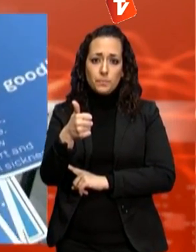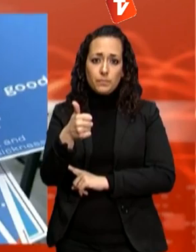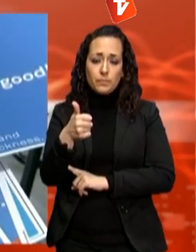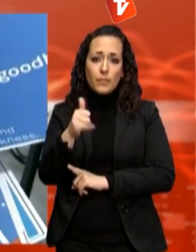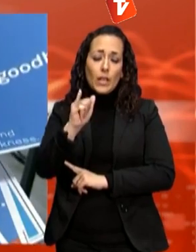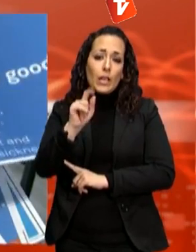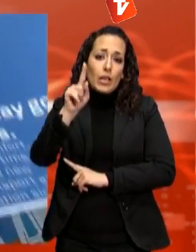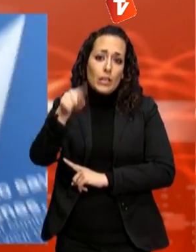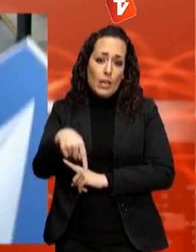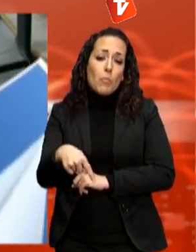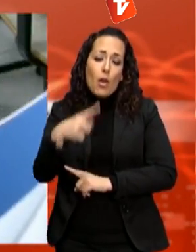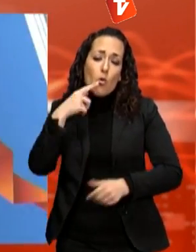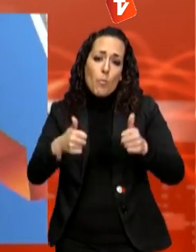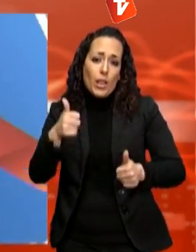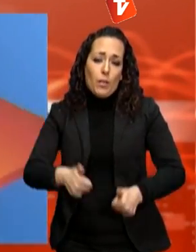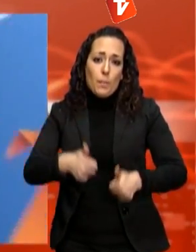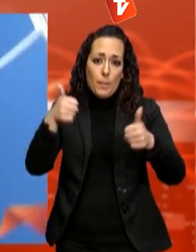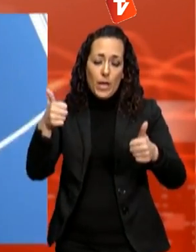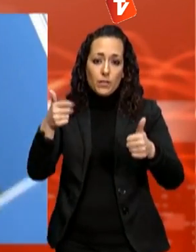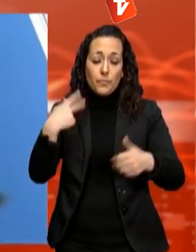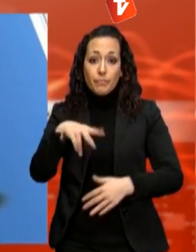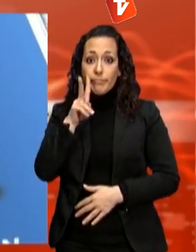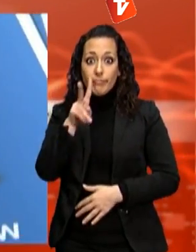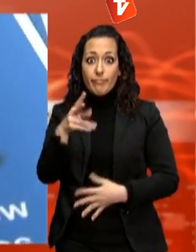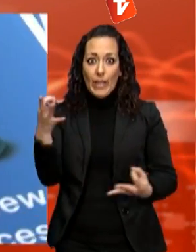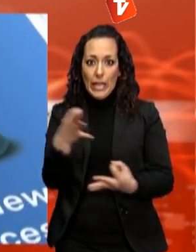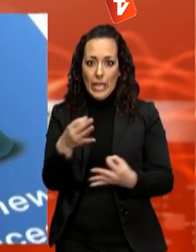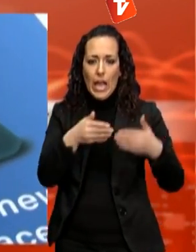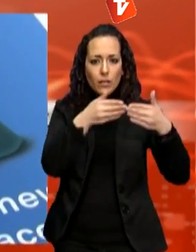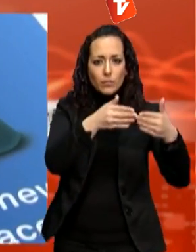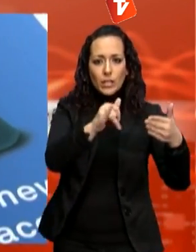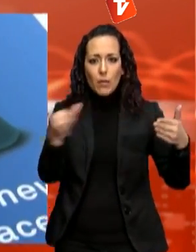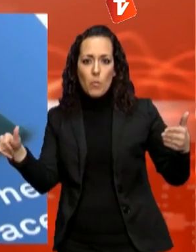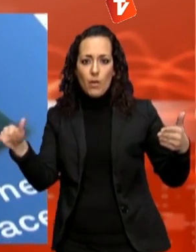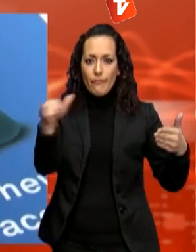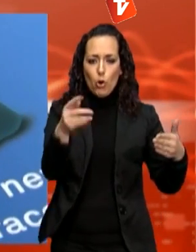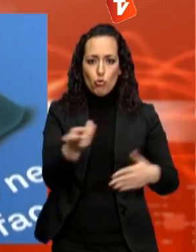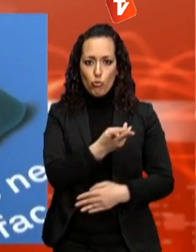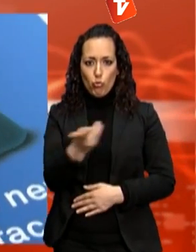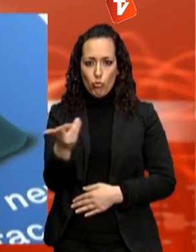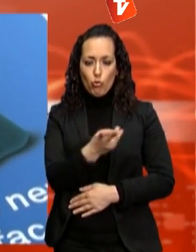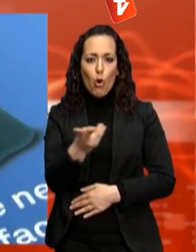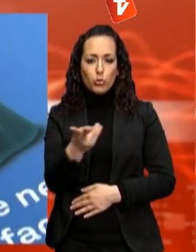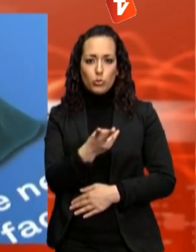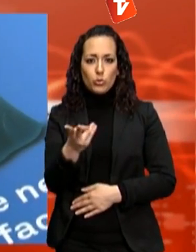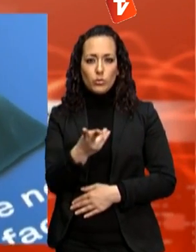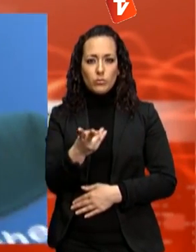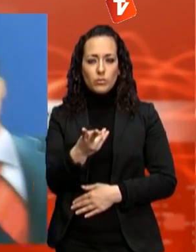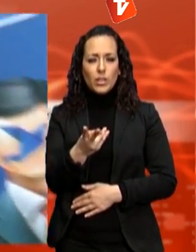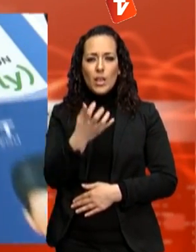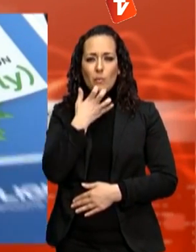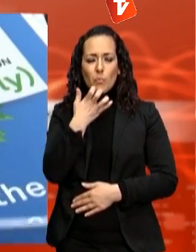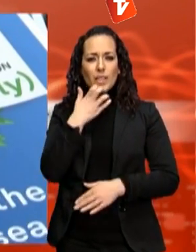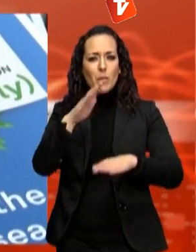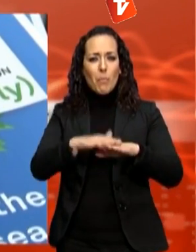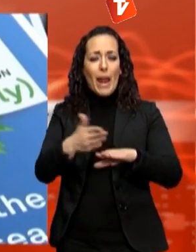temps que ens fa ser més competitius. Vam veure que tant els ferris com els avions tenien vacances en aquest sentit per començar en el temps de pre-bol